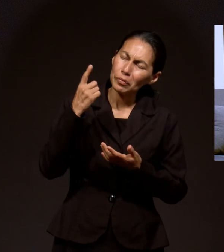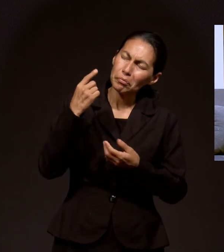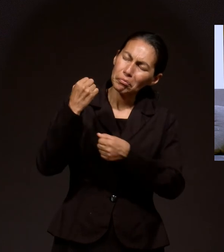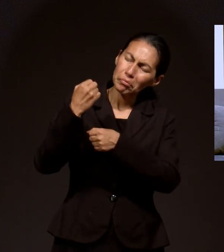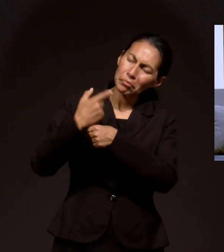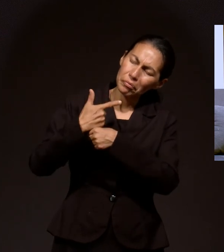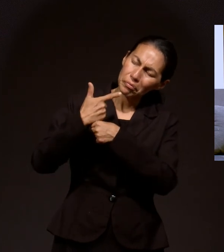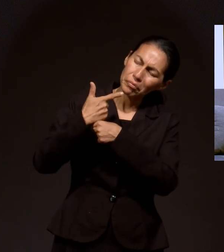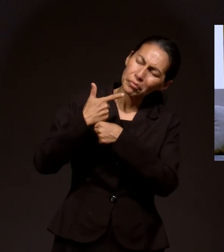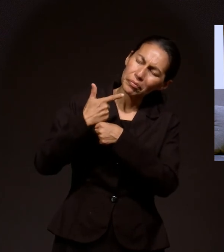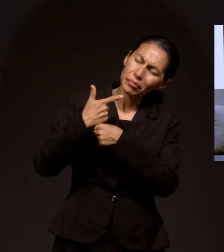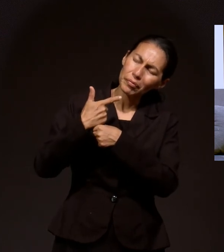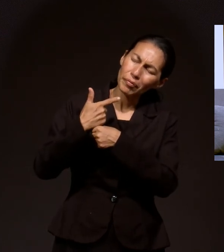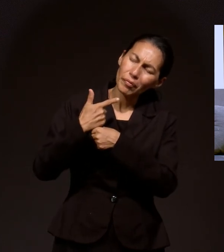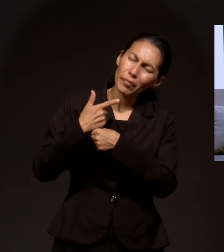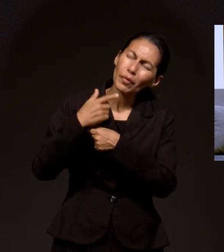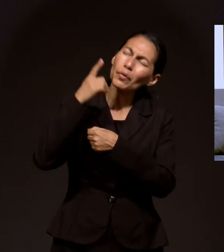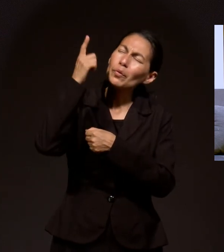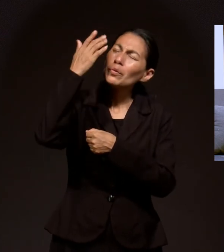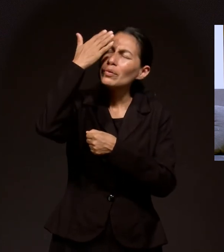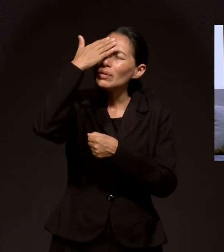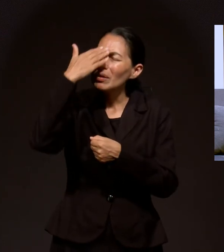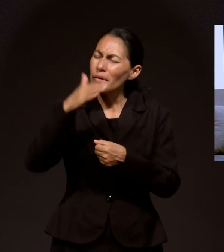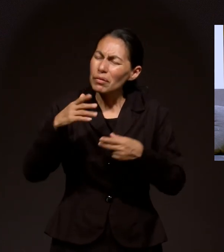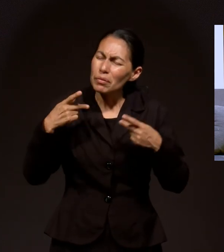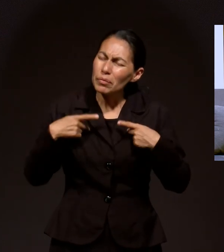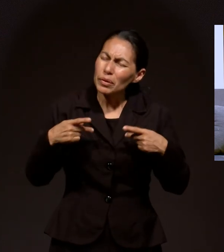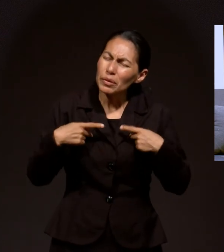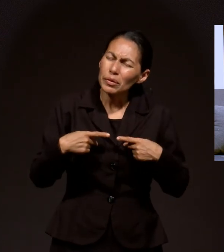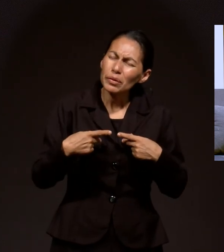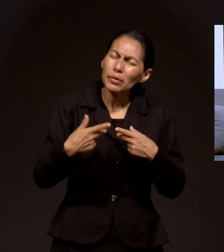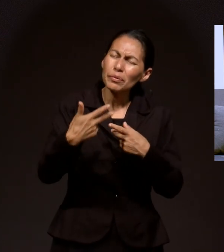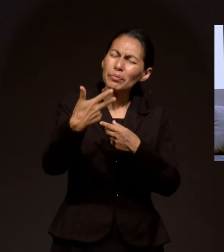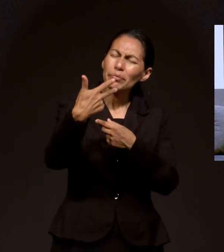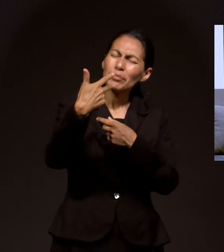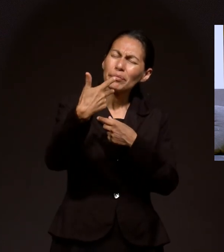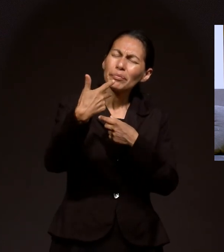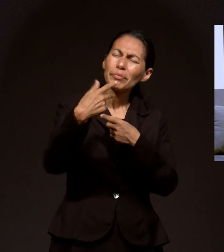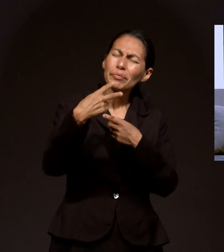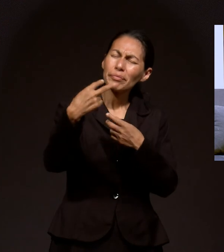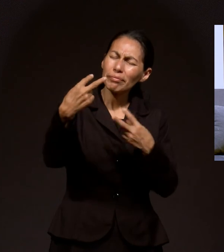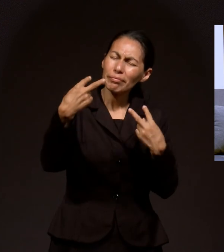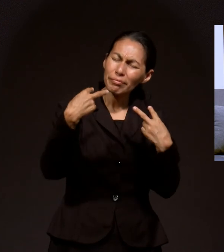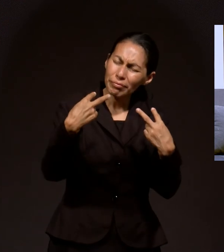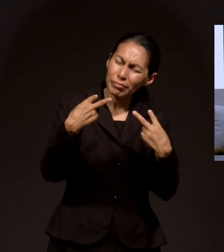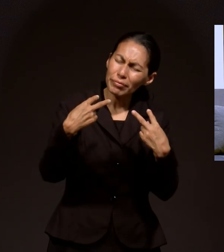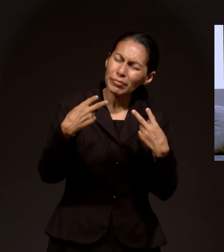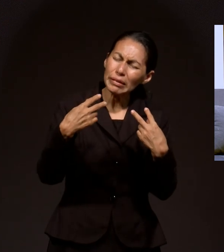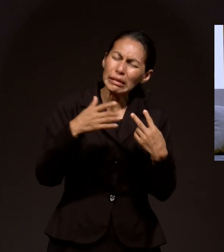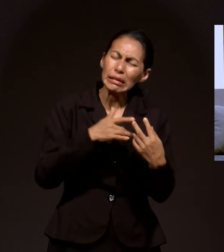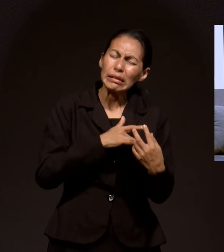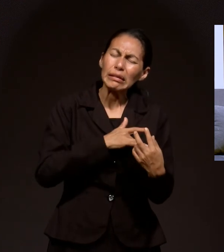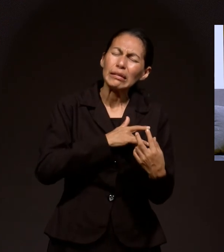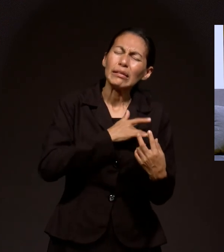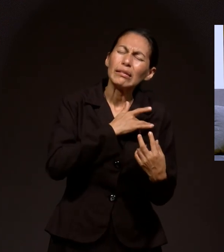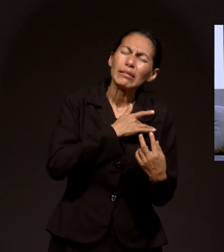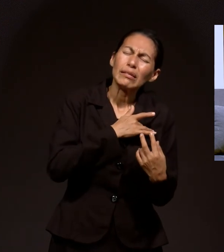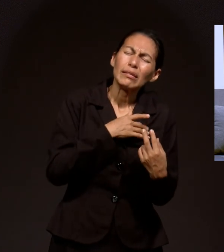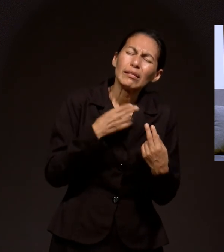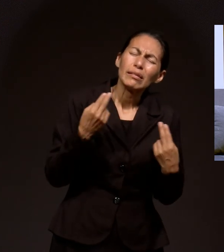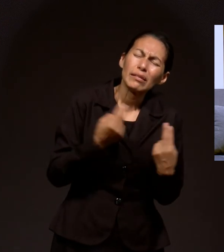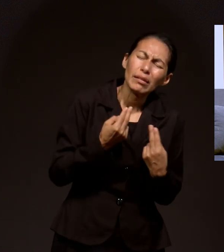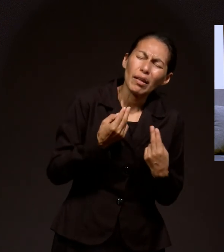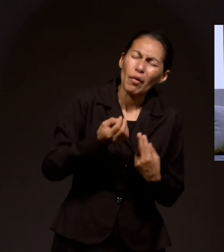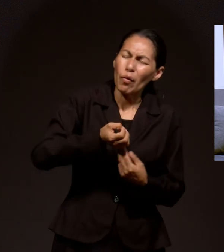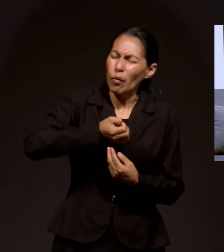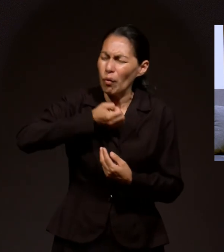Señor Lo sabes Pero muchos De los que nos escuchan Están percibiendo La necesidad Tan grande De orar Los unos Por